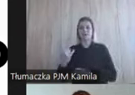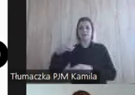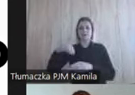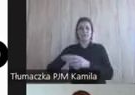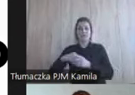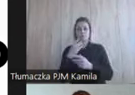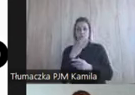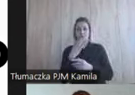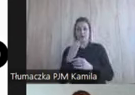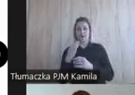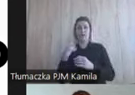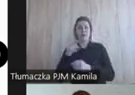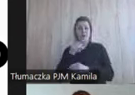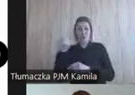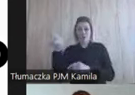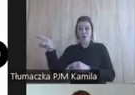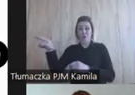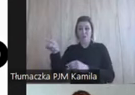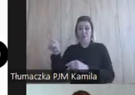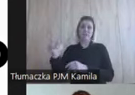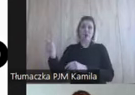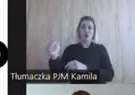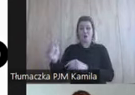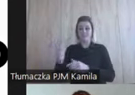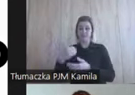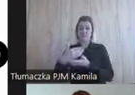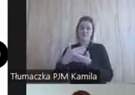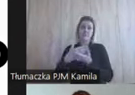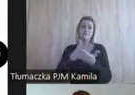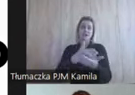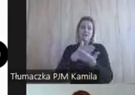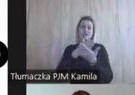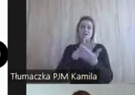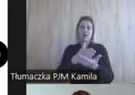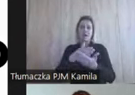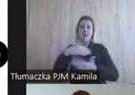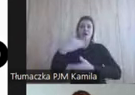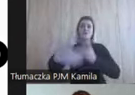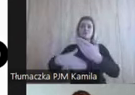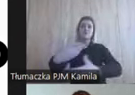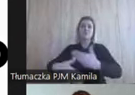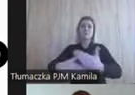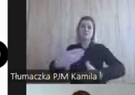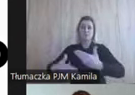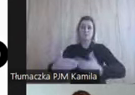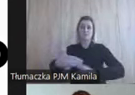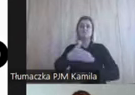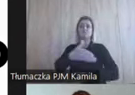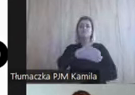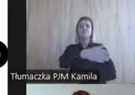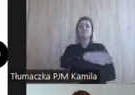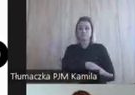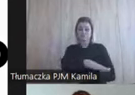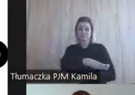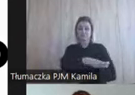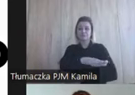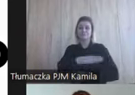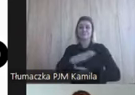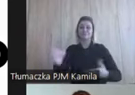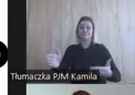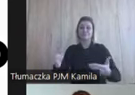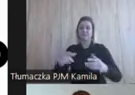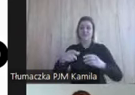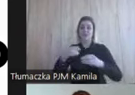posłuchacie tych pseudospecjalistów, to na końcu drogi, zaraz po waszej śmierci, macie dziecko całkowicie